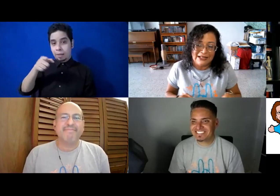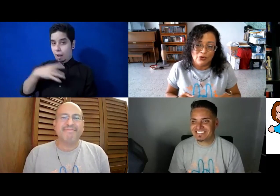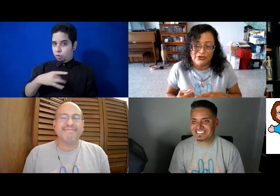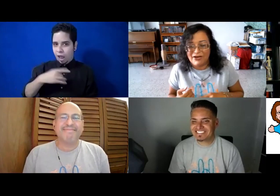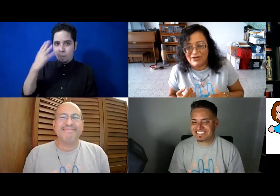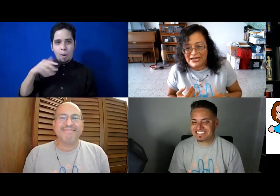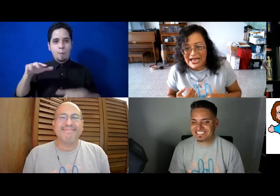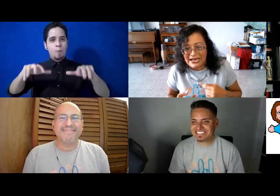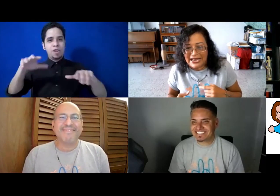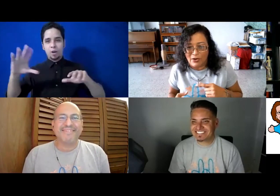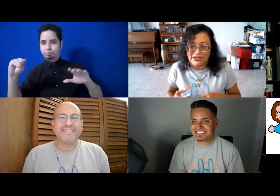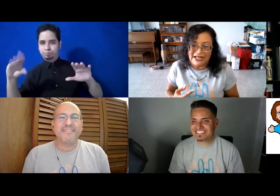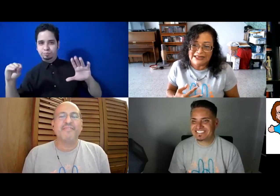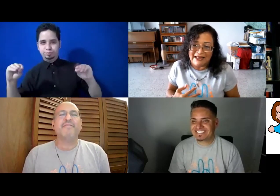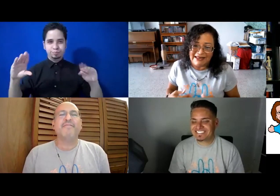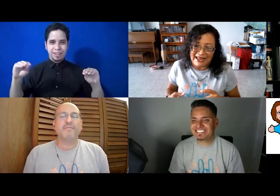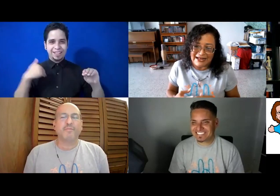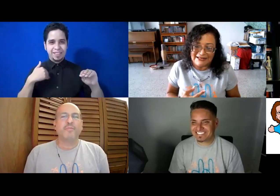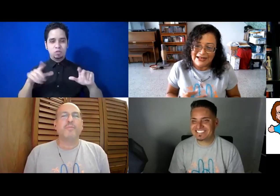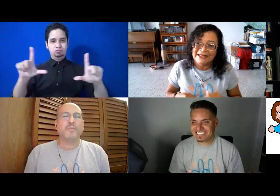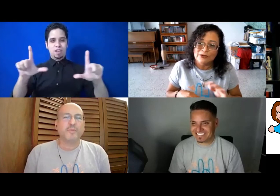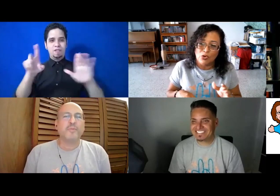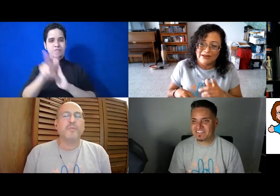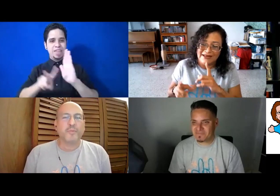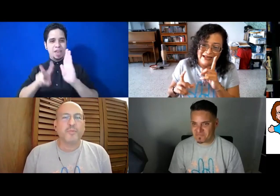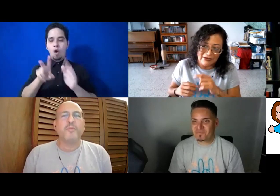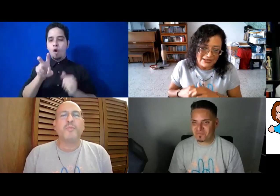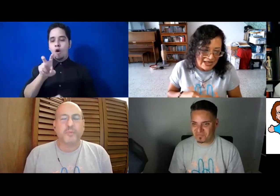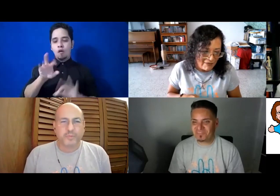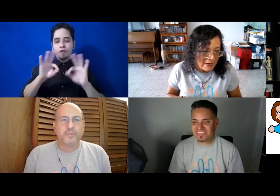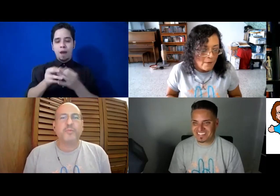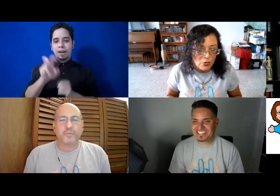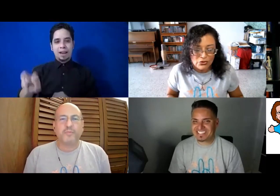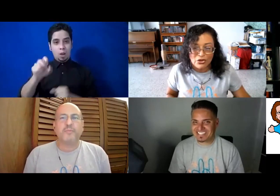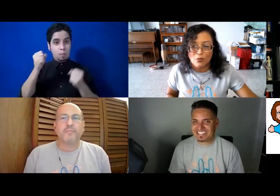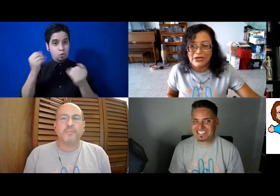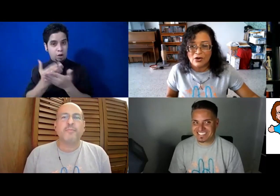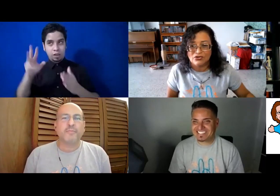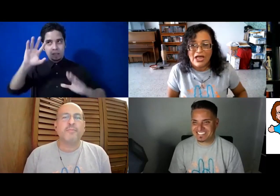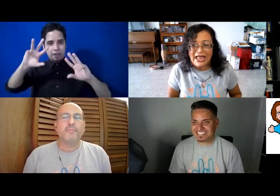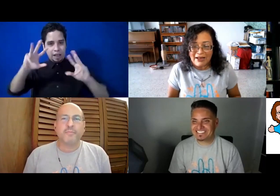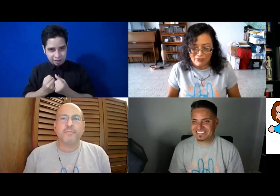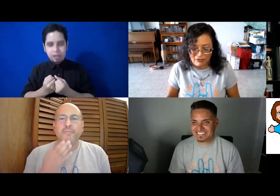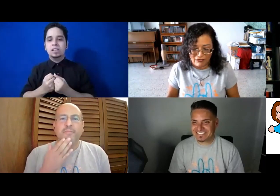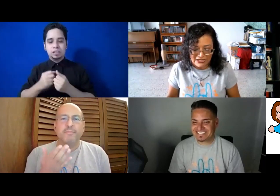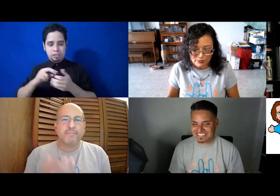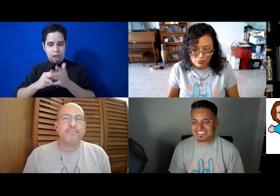de todo, tienen familia jangueo, tienen talleres, tienen de todo, así que ya se sabe, mundo de los muñecos en Facebook